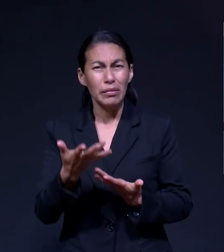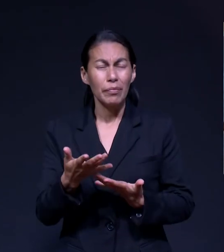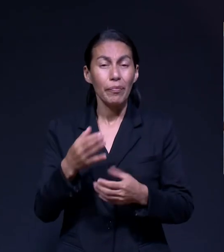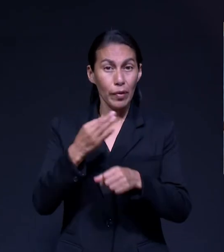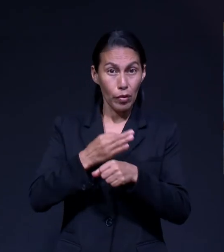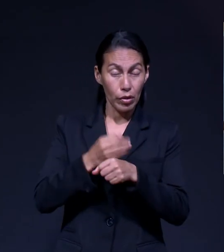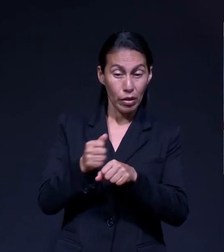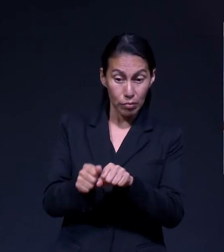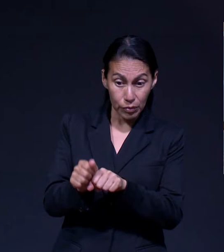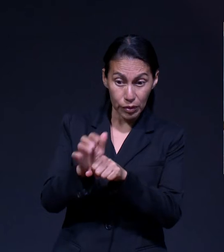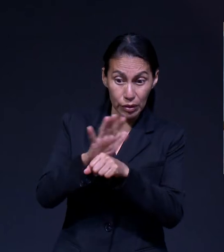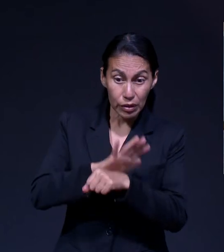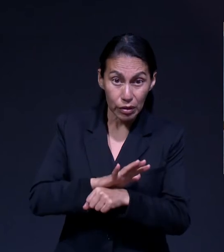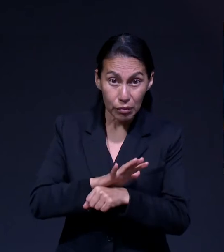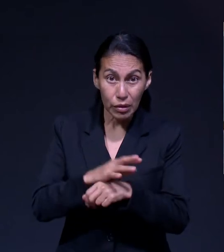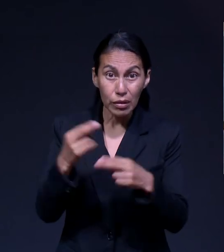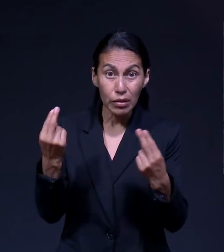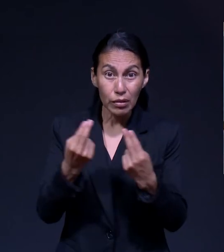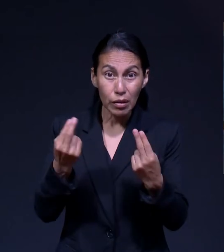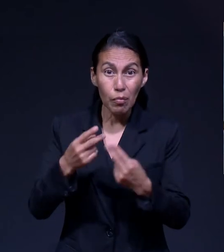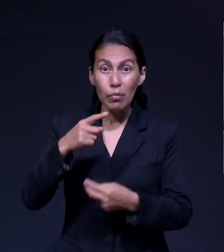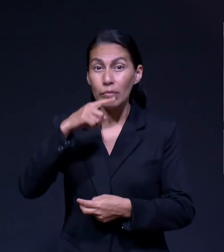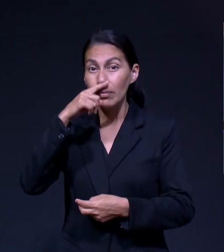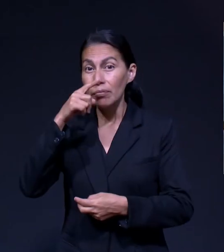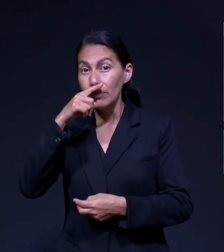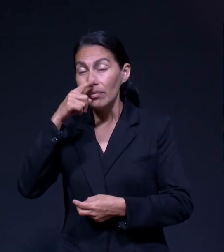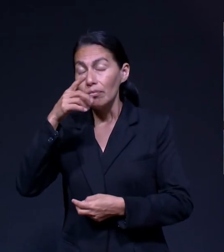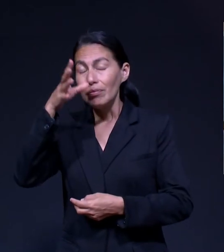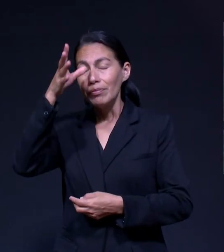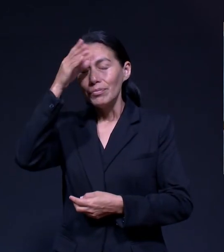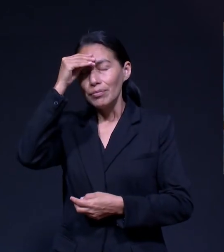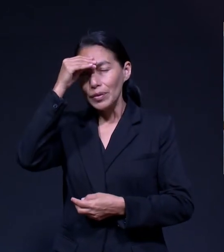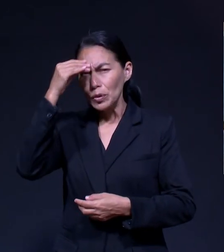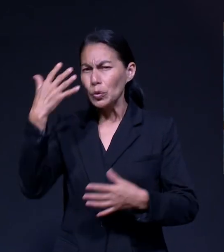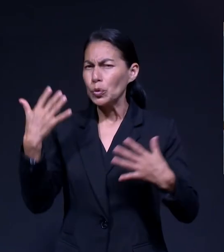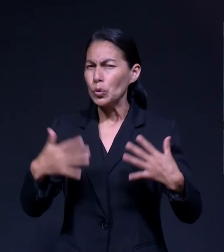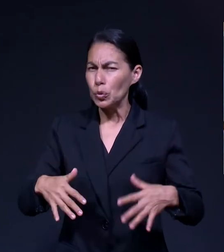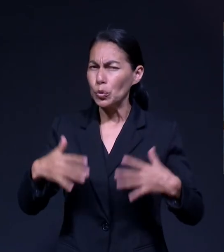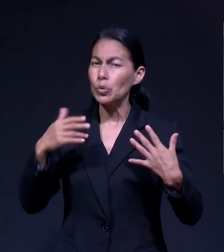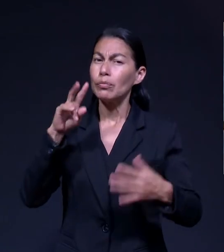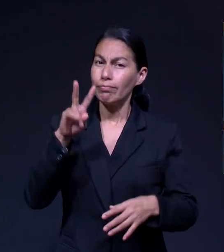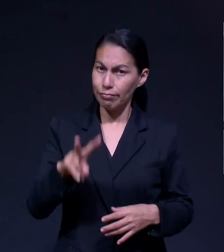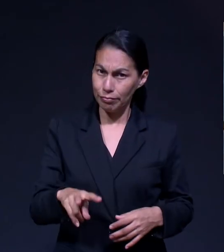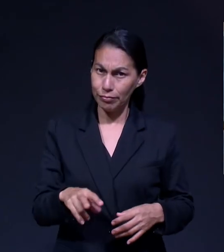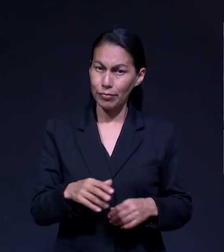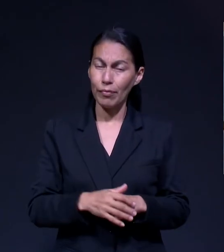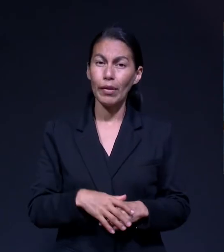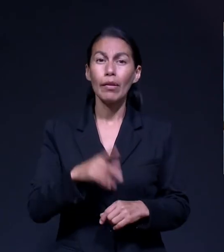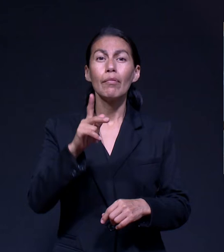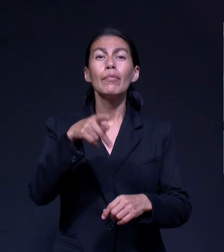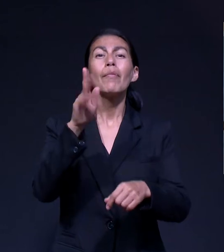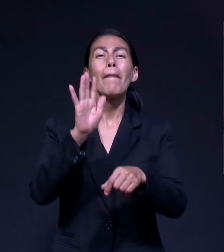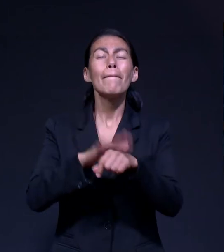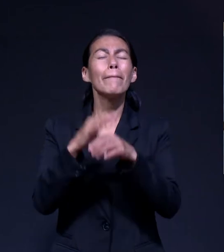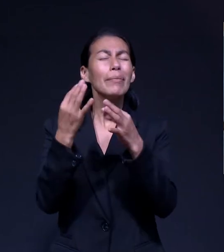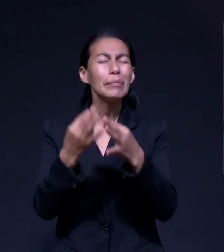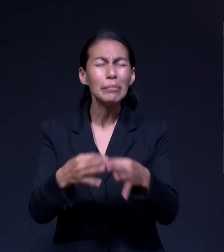una verdadera necesidad de aprender a respirar. Pero más que todo de aprender a orar.